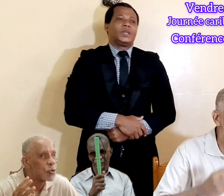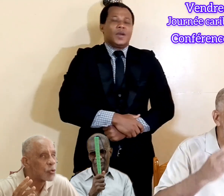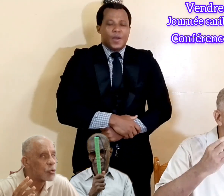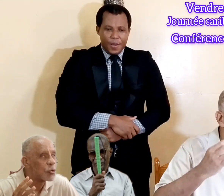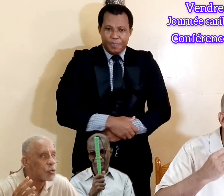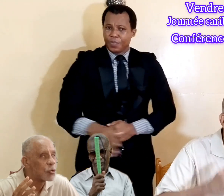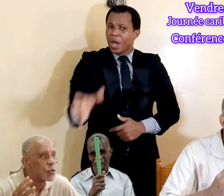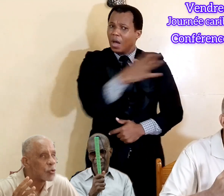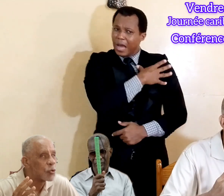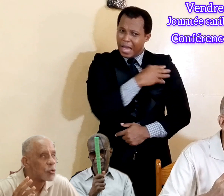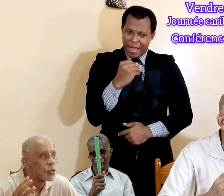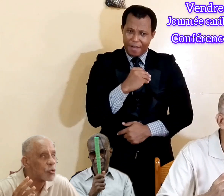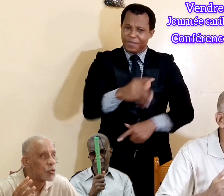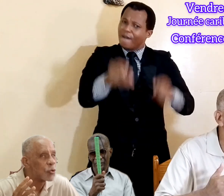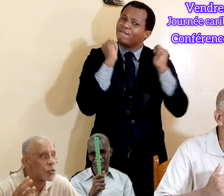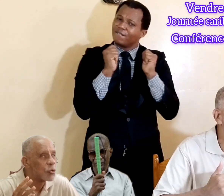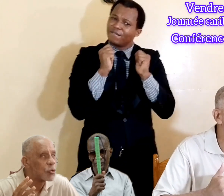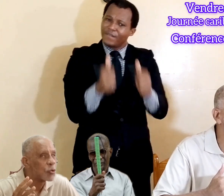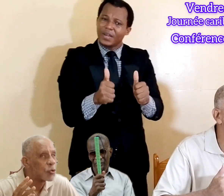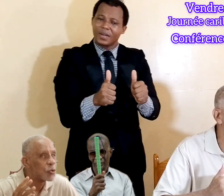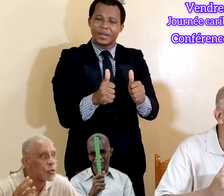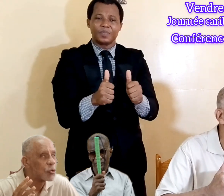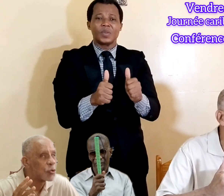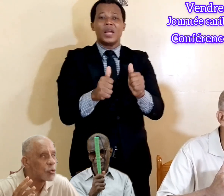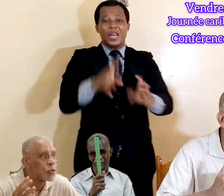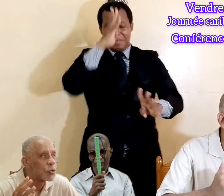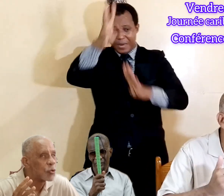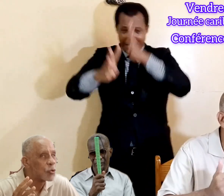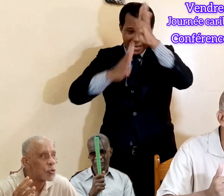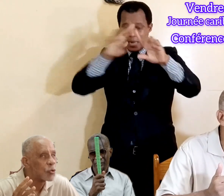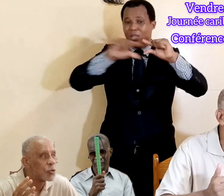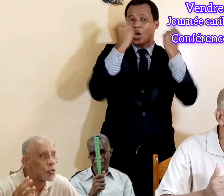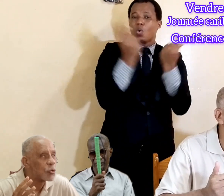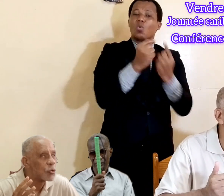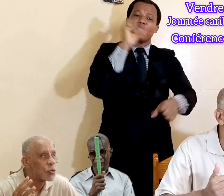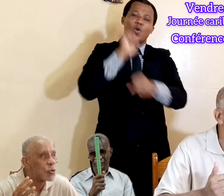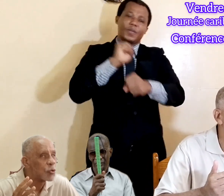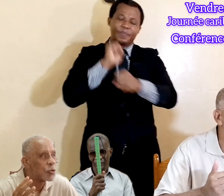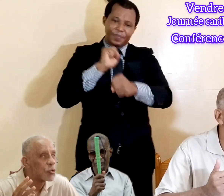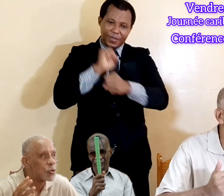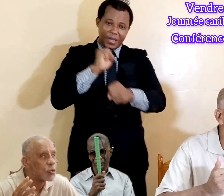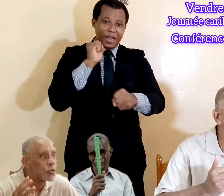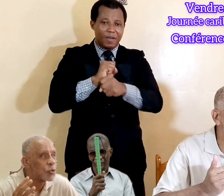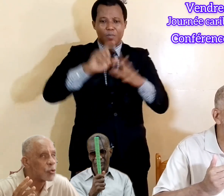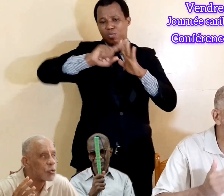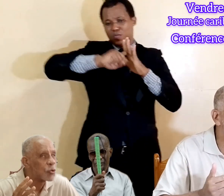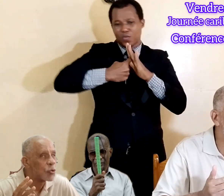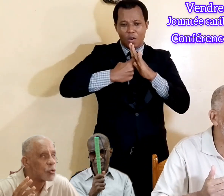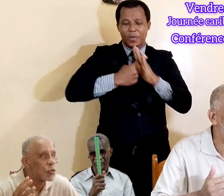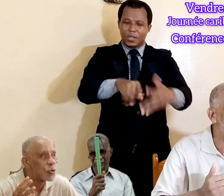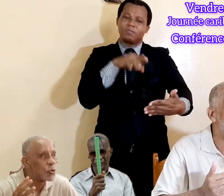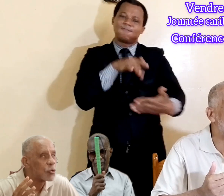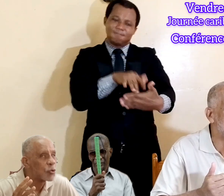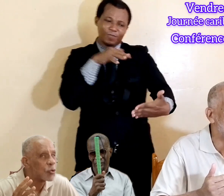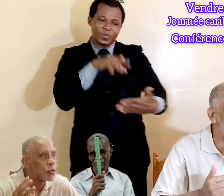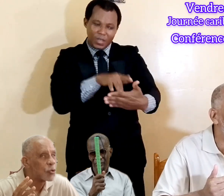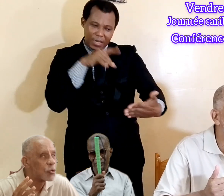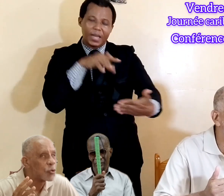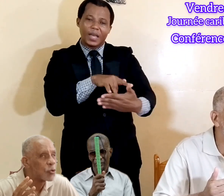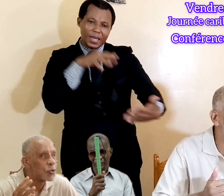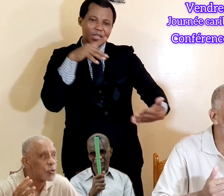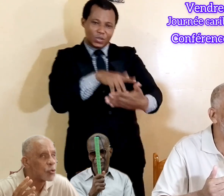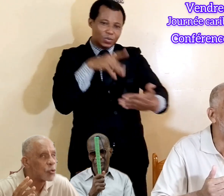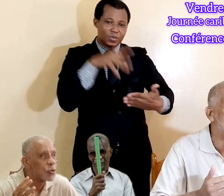Et du même coup, il a été metté sous pied un groupe de caractères qui ont commencé à étudier et